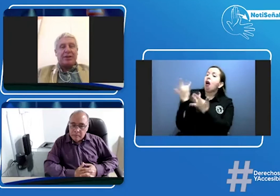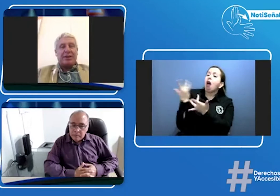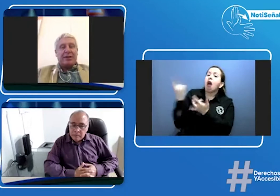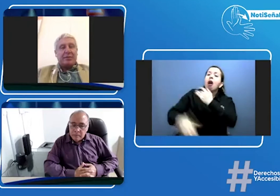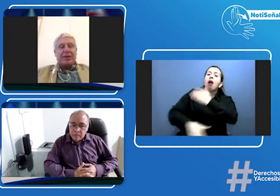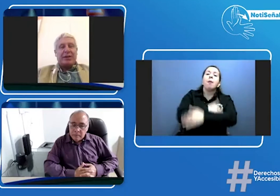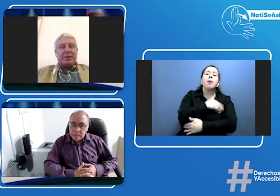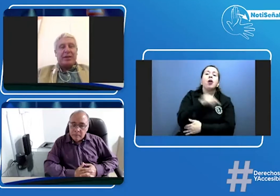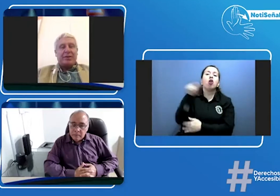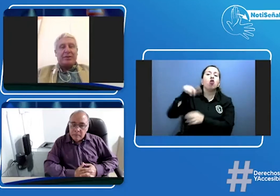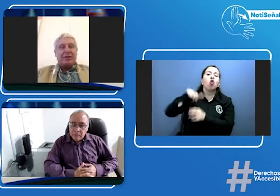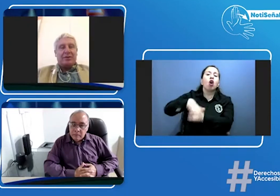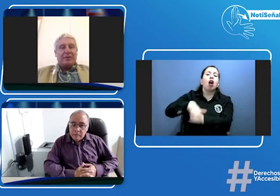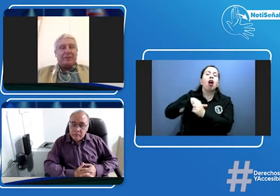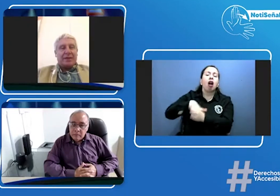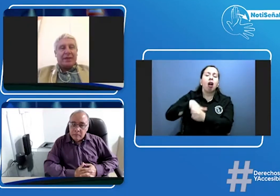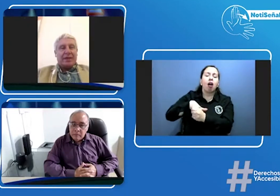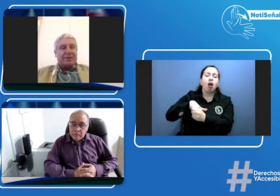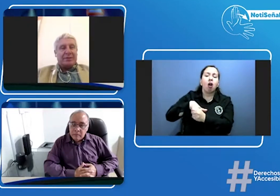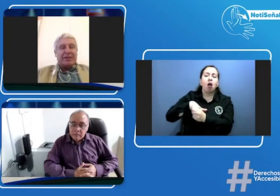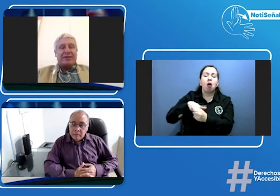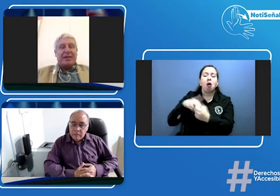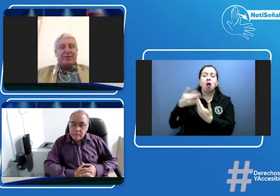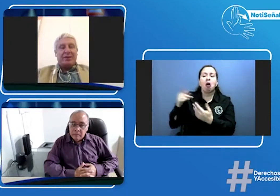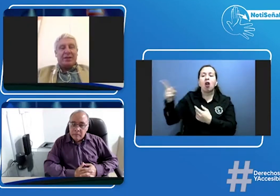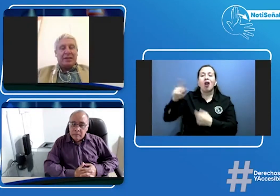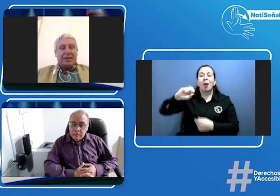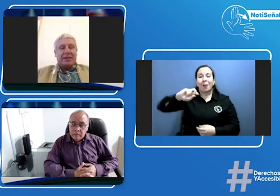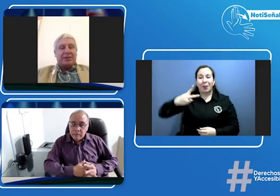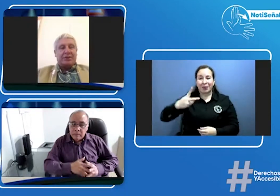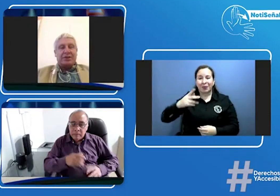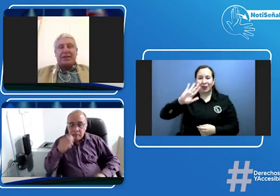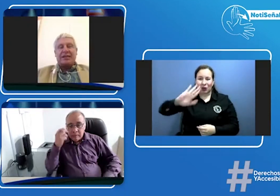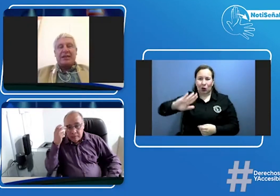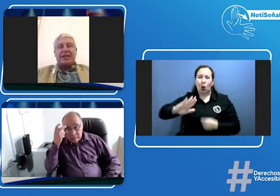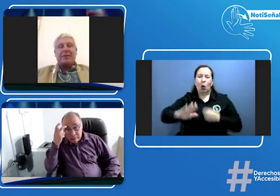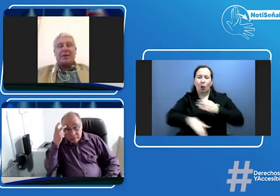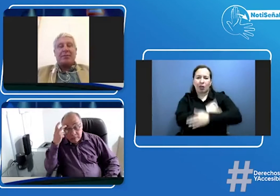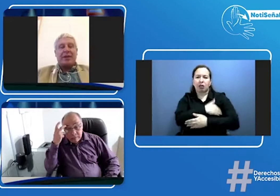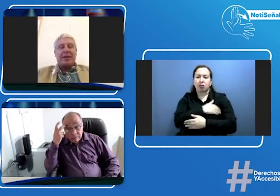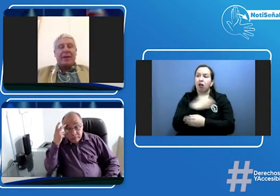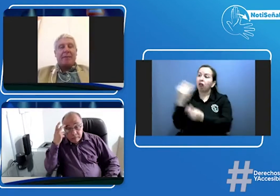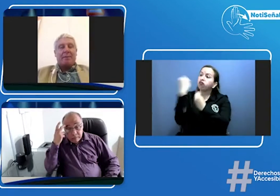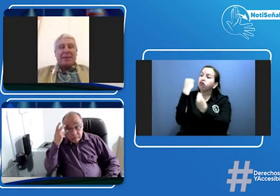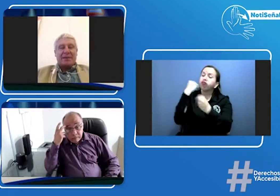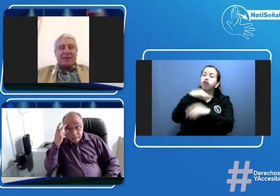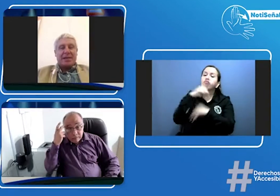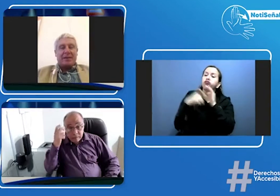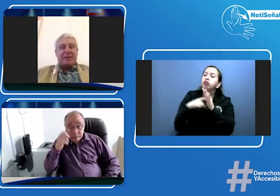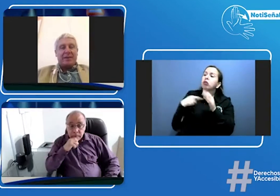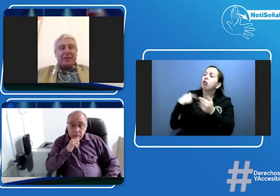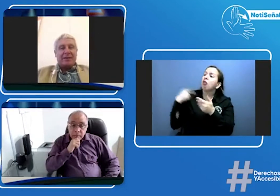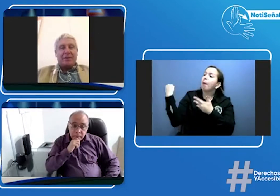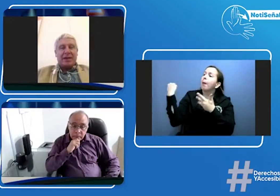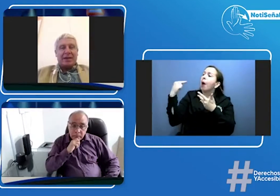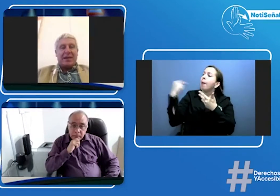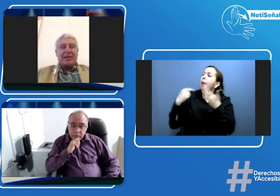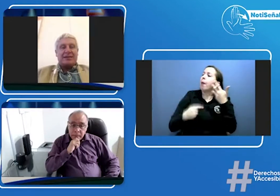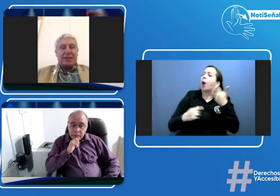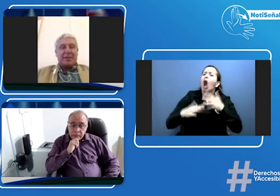por intermedio del Viceministerio les dé las instrucciones necesarias para poder parametrizar de forma clara ese examen